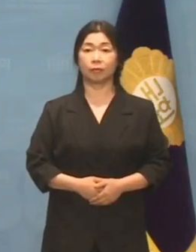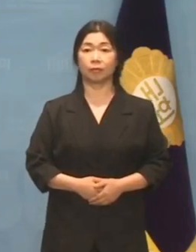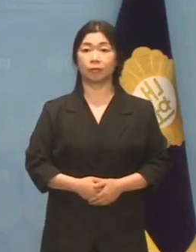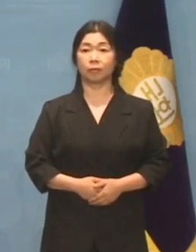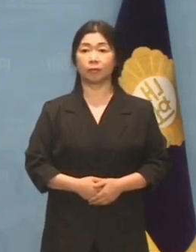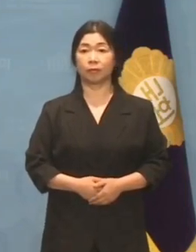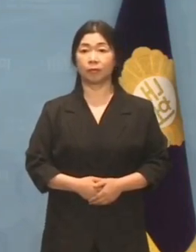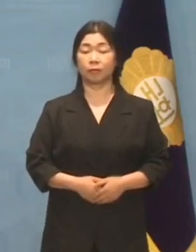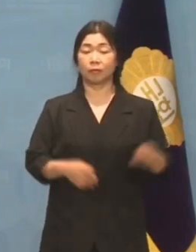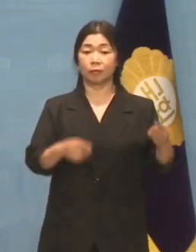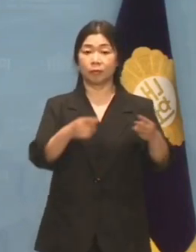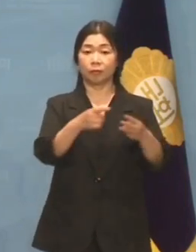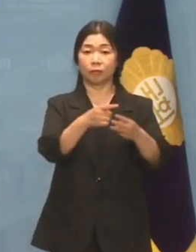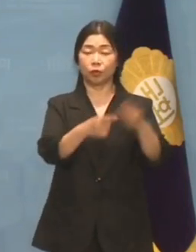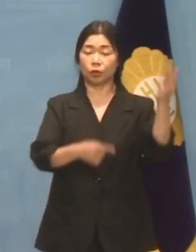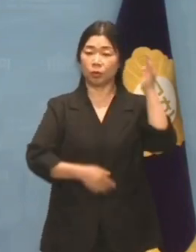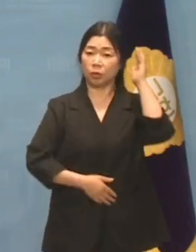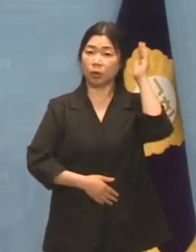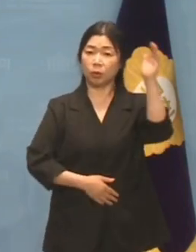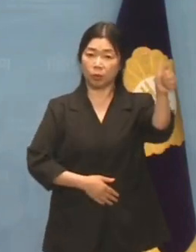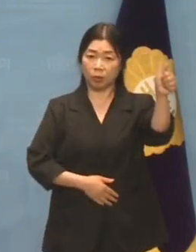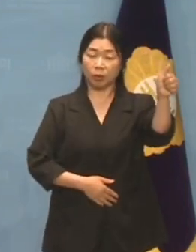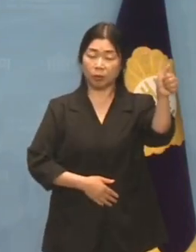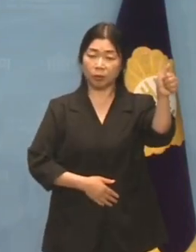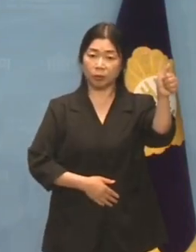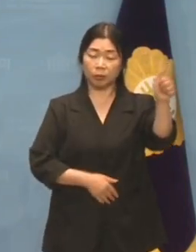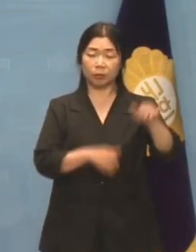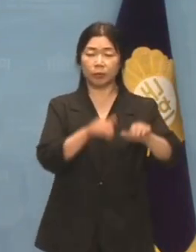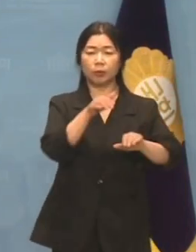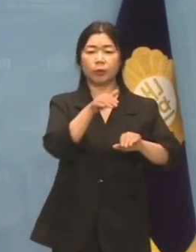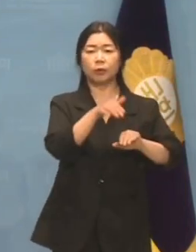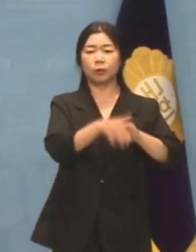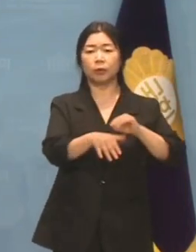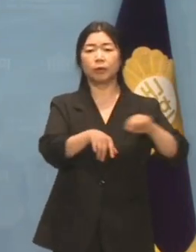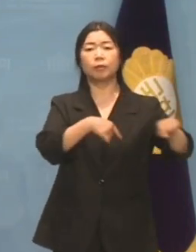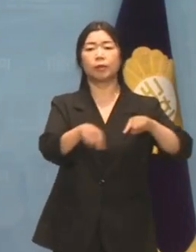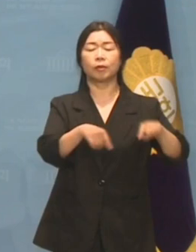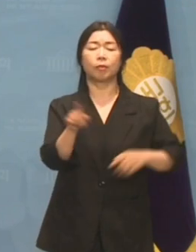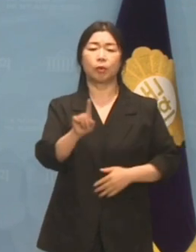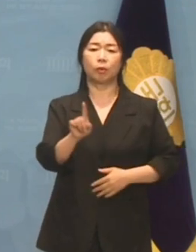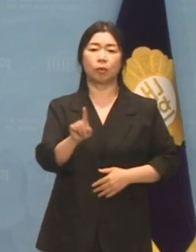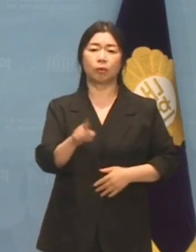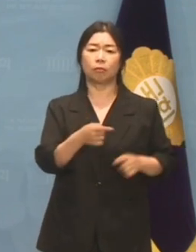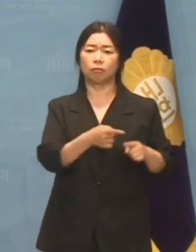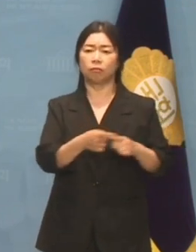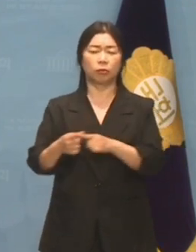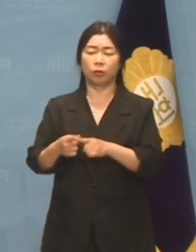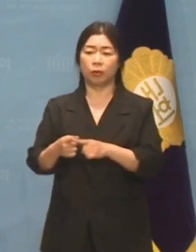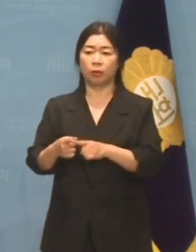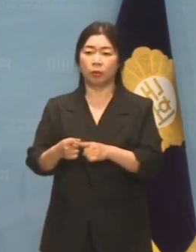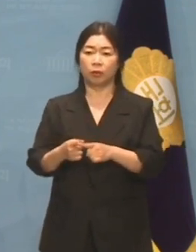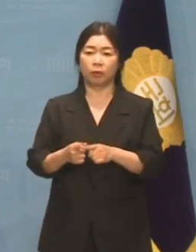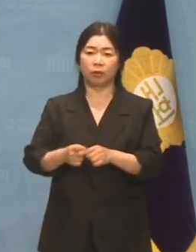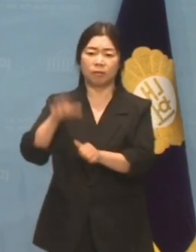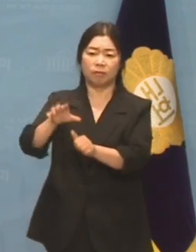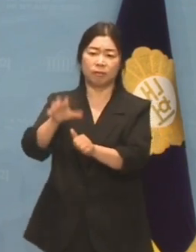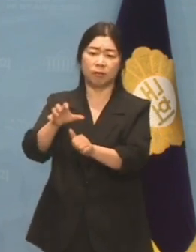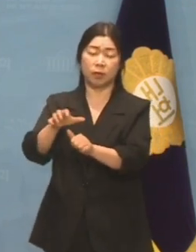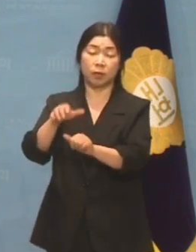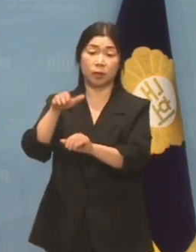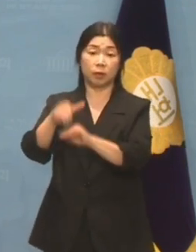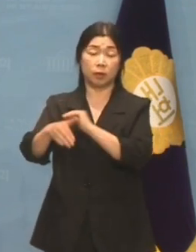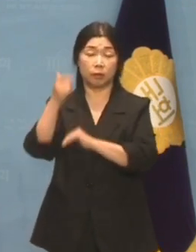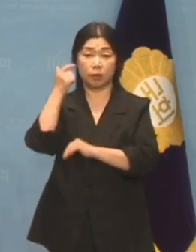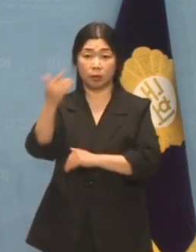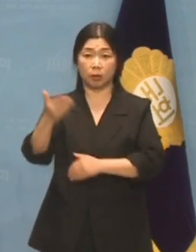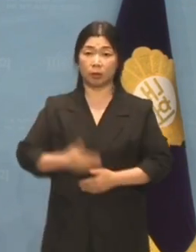윤석열 대통령식 만능 치트키는 때려잡기입니까? 노조 다음 차례는